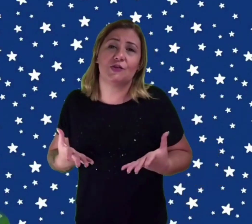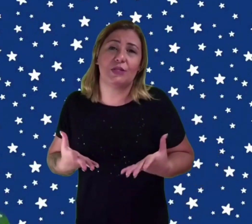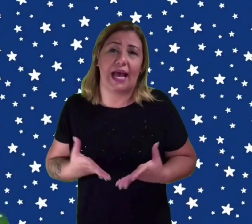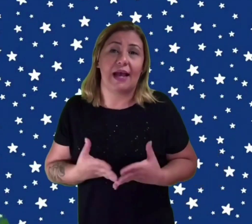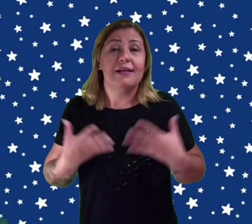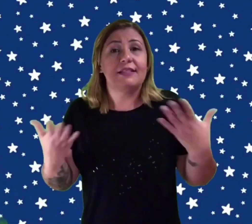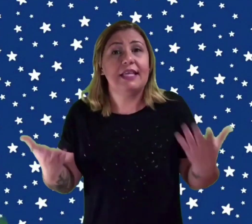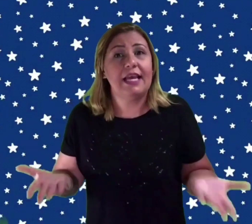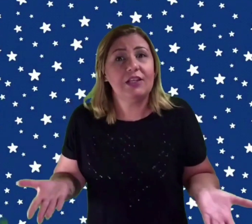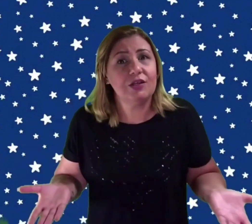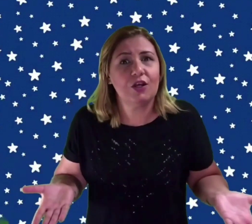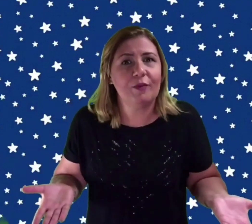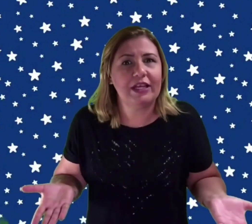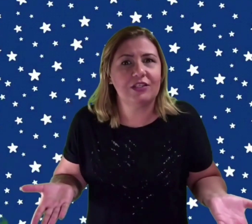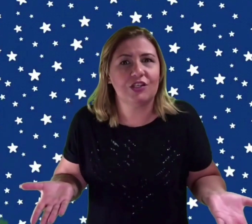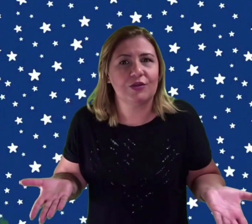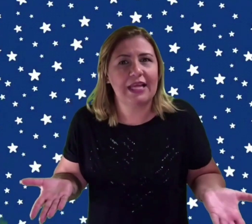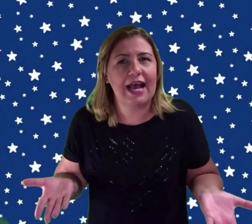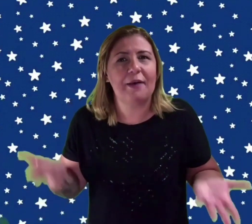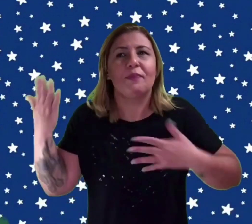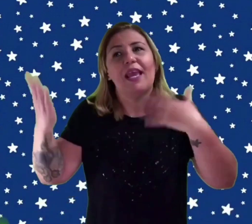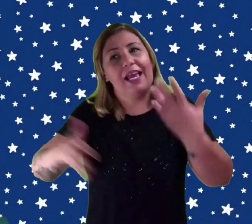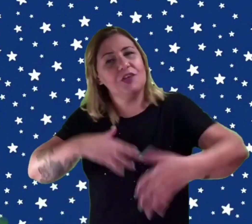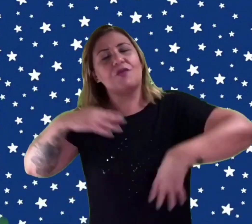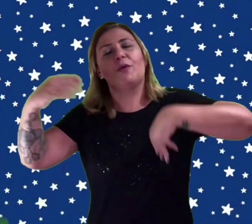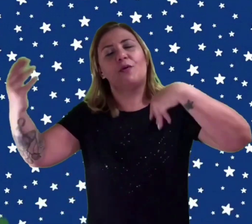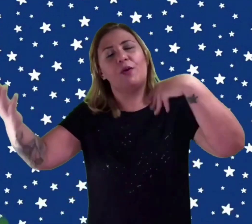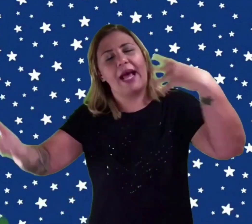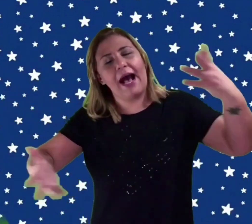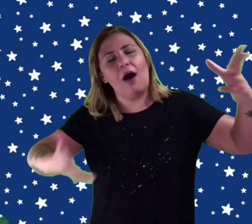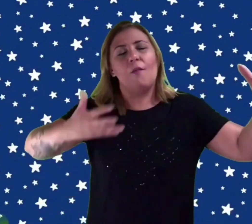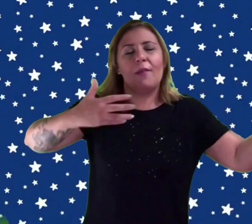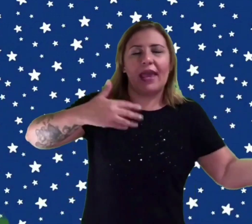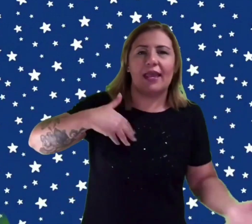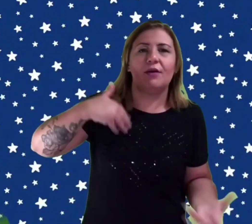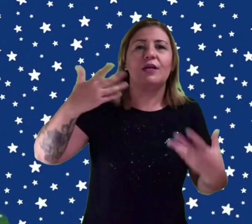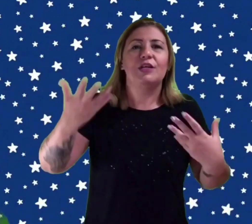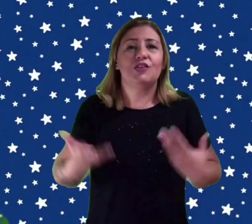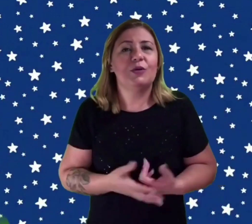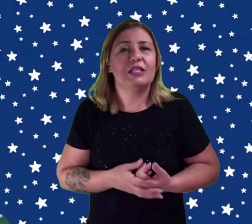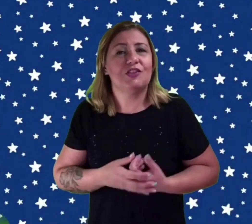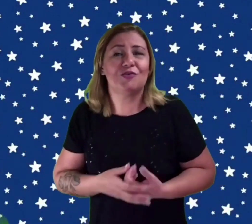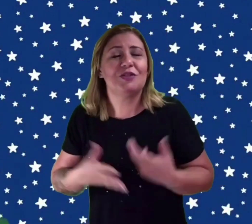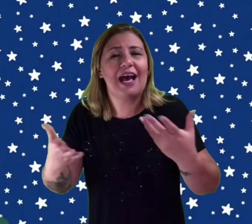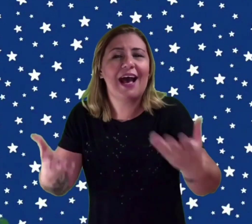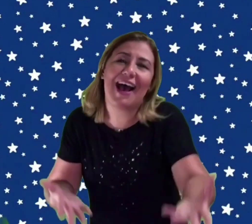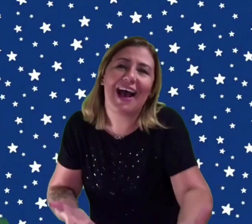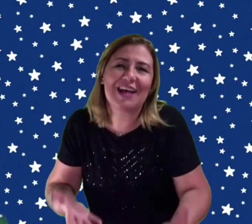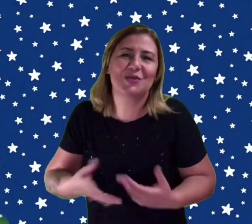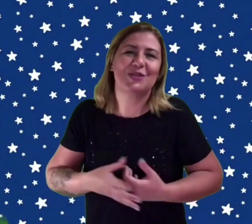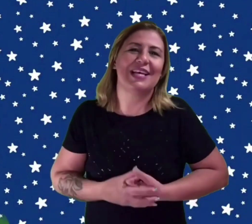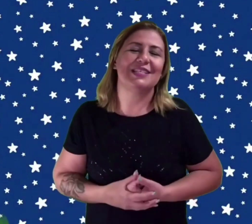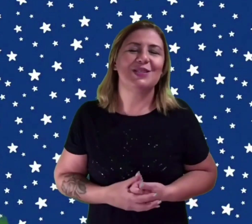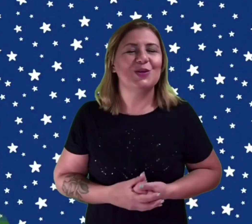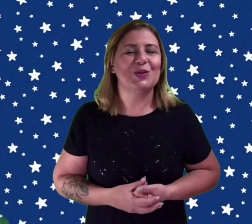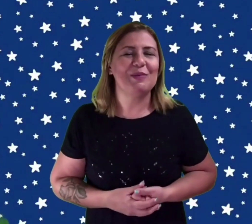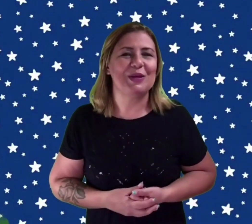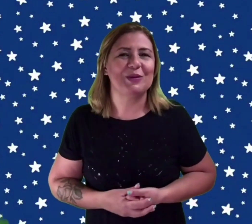te ajudar. Se eles não souberem te ajudar, eles vão procurar um meio de poder te ajudar a ajudar esse outro amigo.